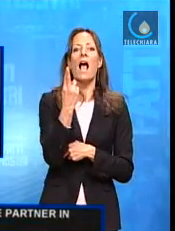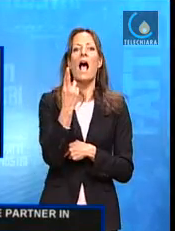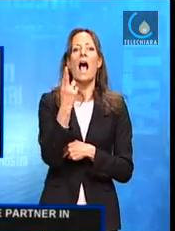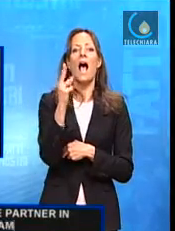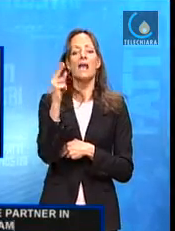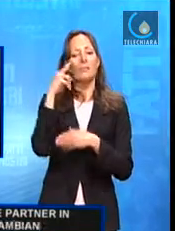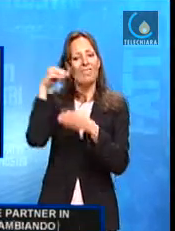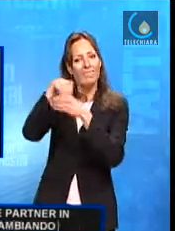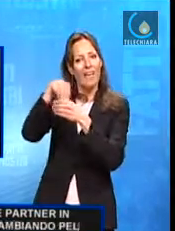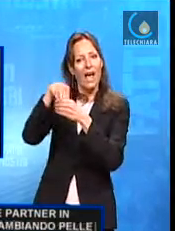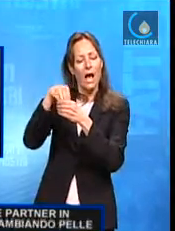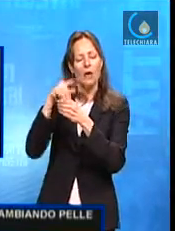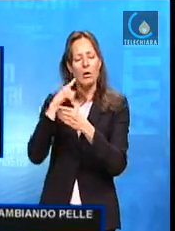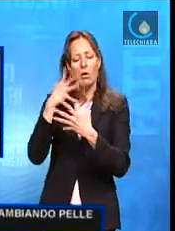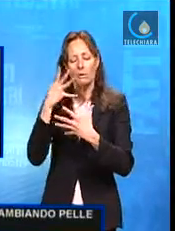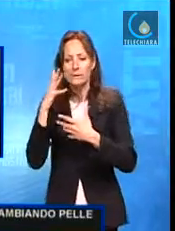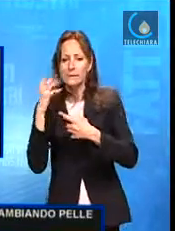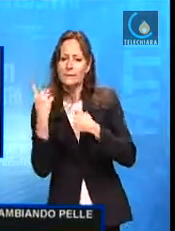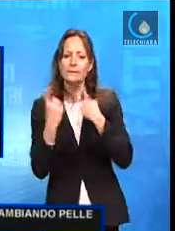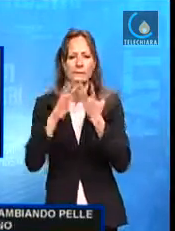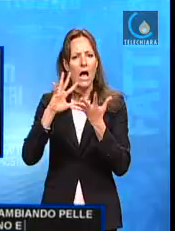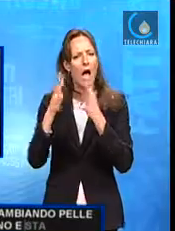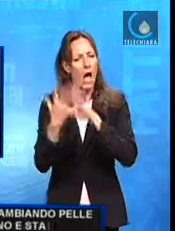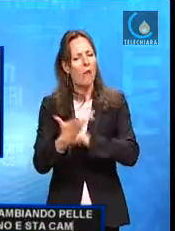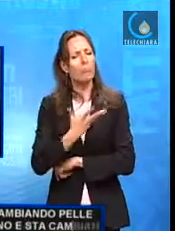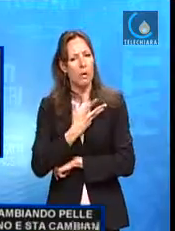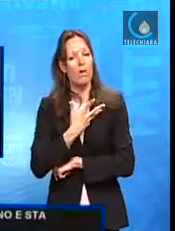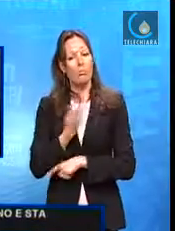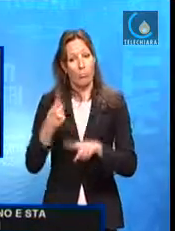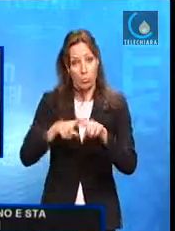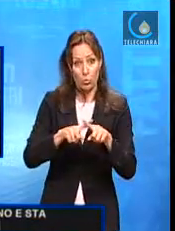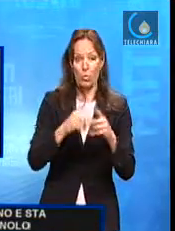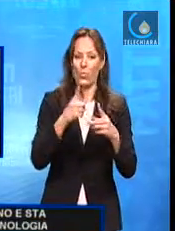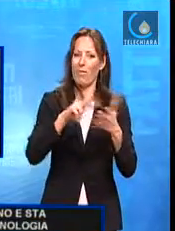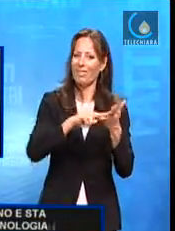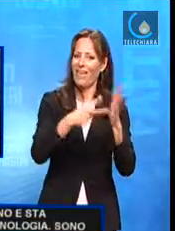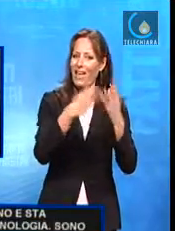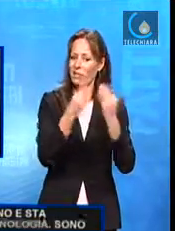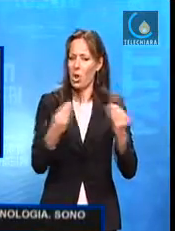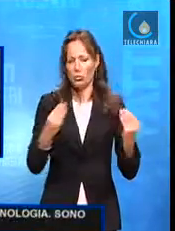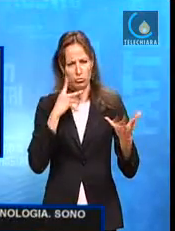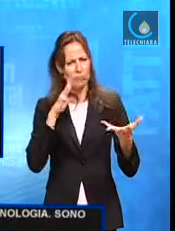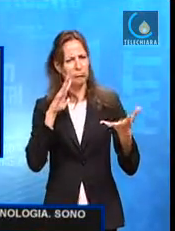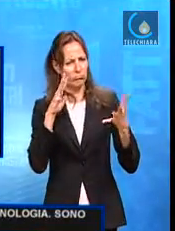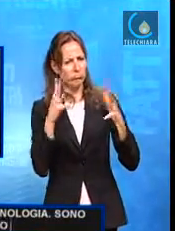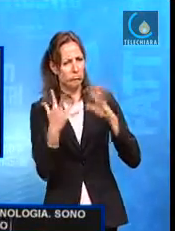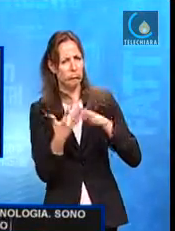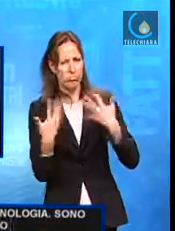pelle la RAI al suo interno. In più sta cambiando anche una tecnologia. Io sono convinto che l'anno prossimo, con la messa a punto del